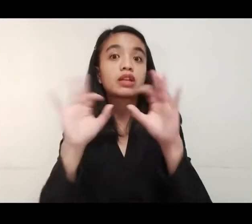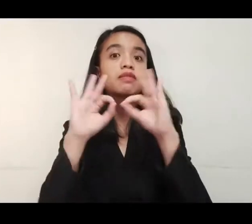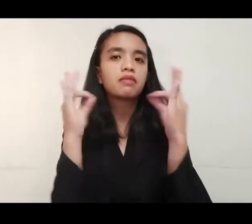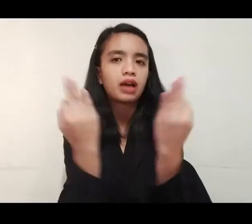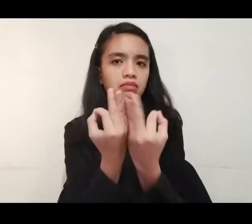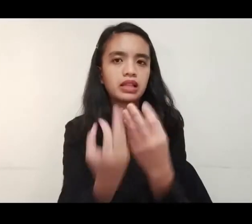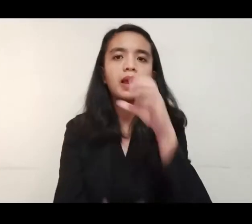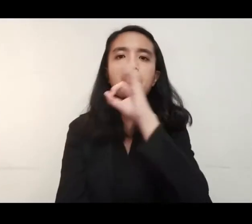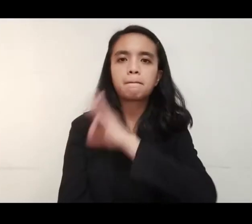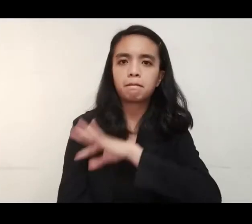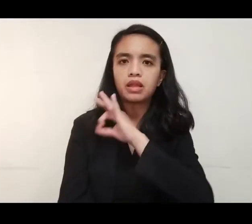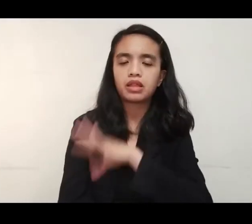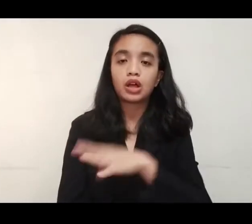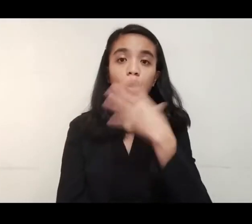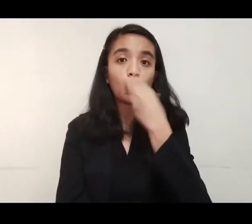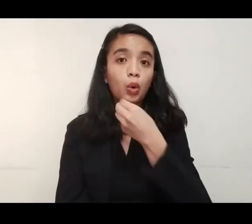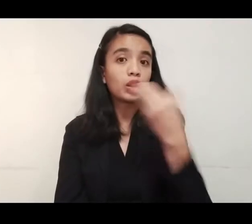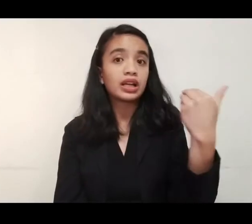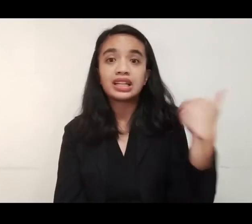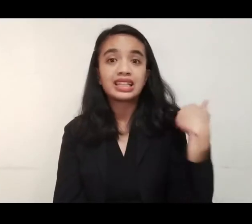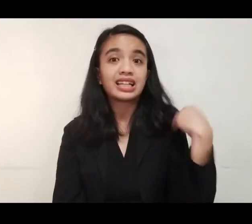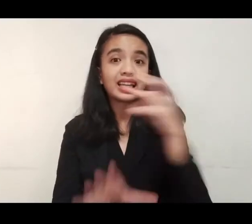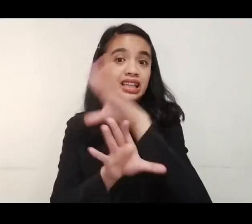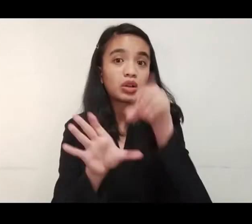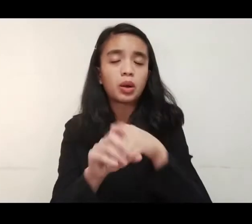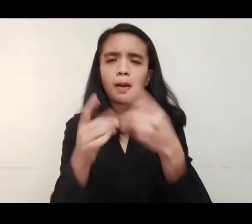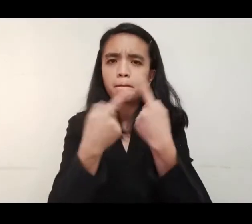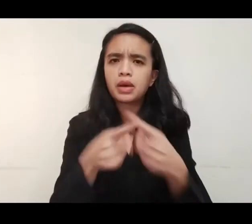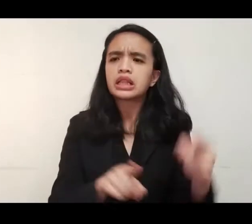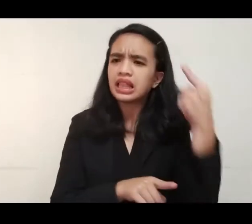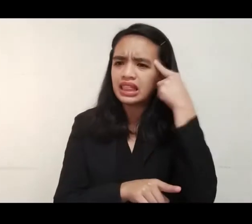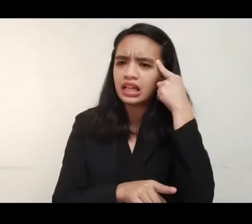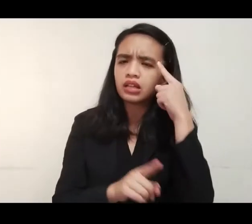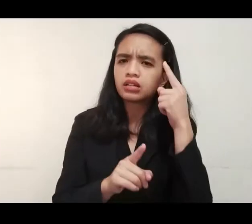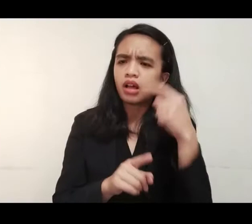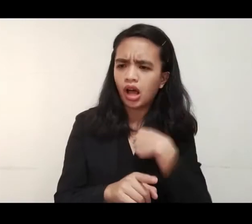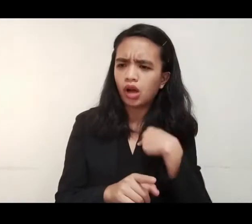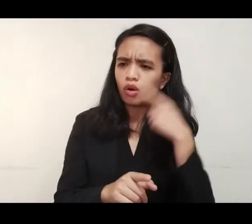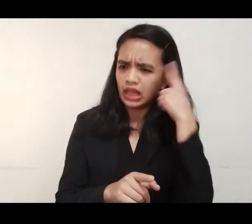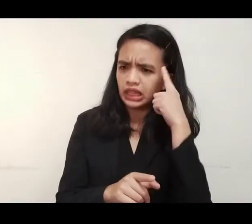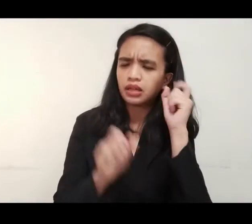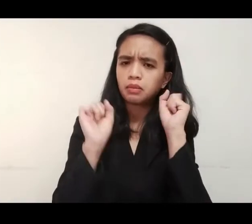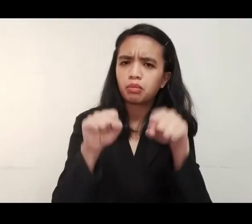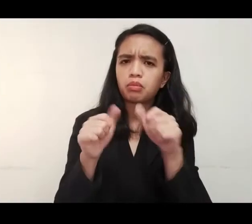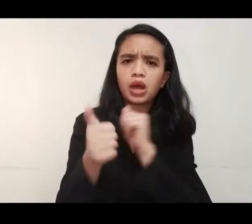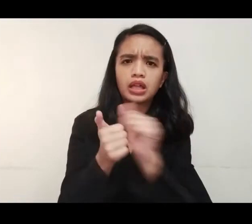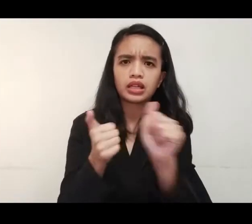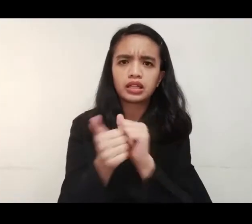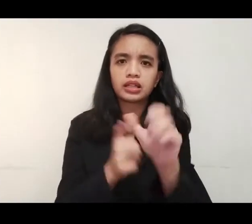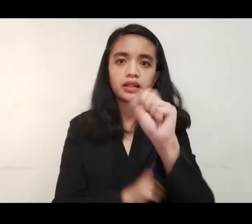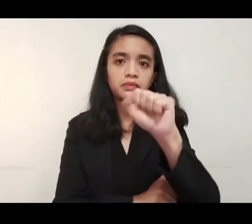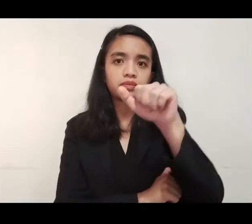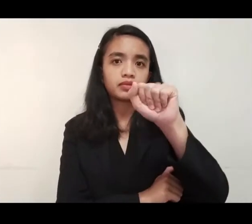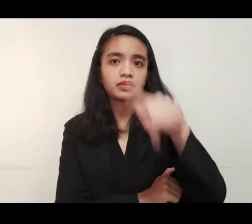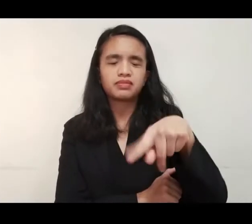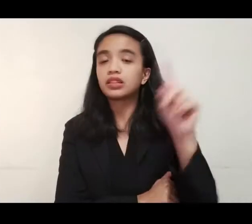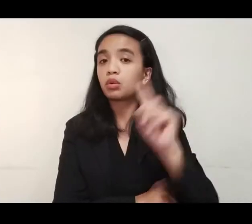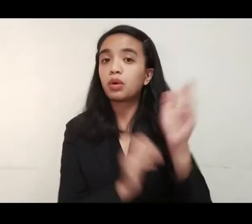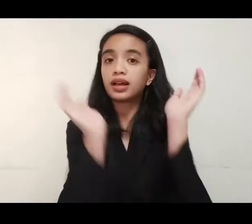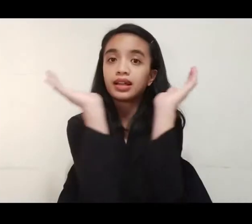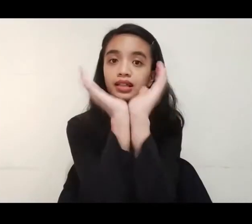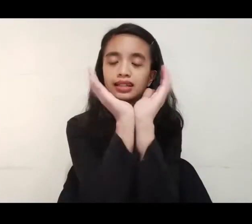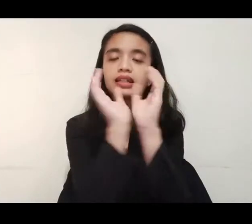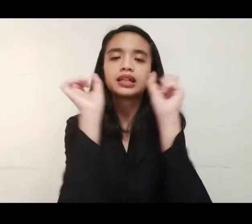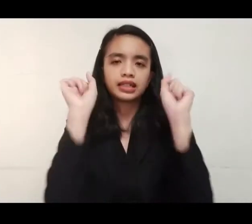300,000 family beneficiaries. Sa mga hindi napabilang, ngunit sa tingin nila ikwalifikado sila bilang beneficaryo ng SAP.